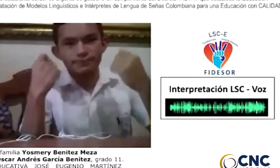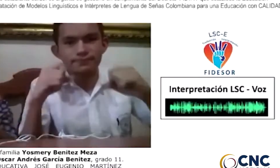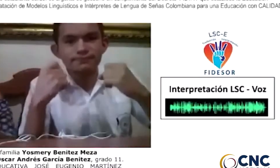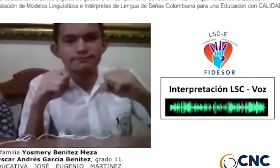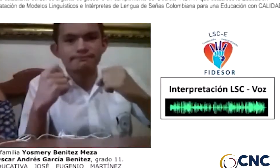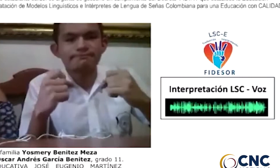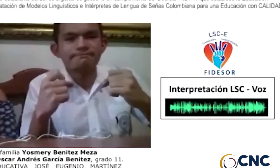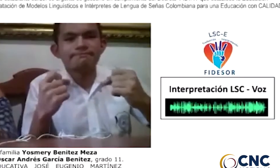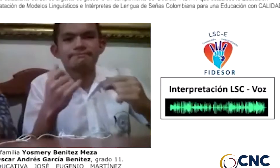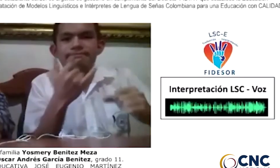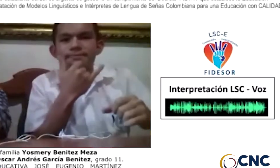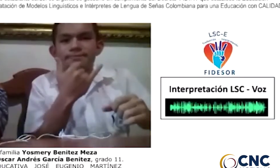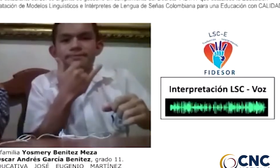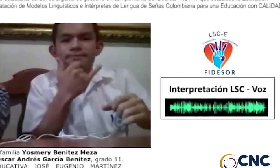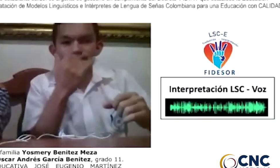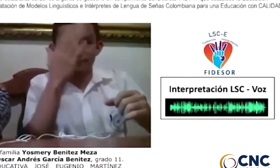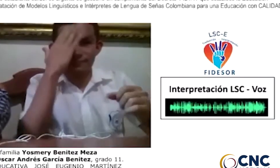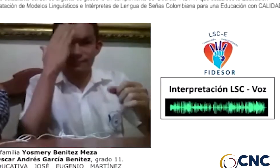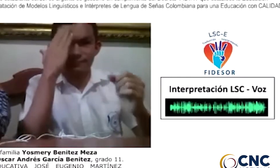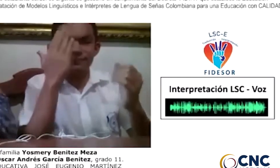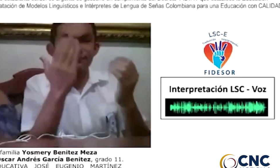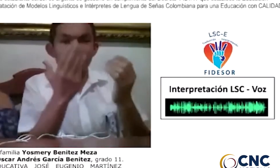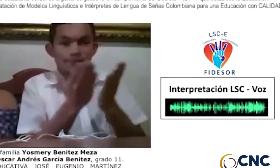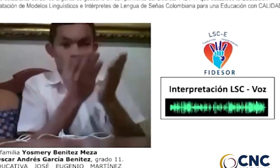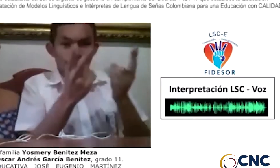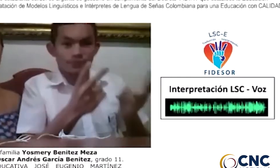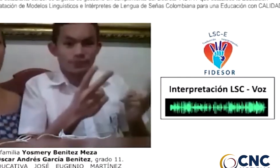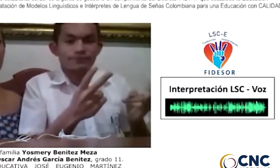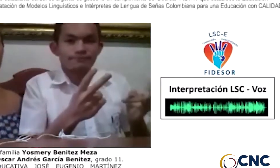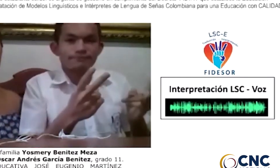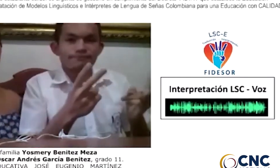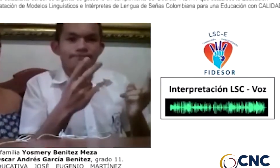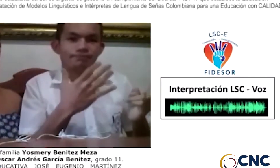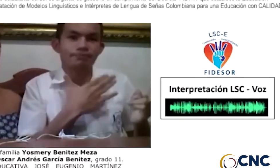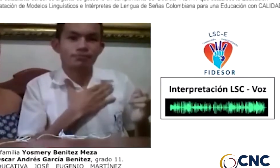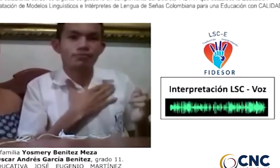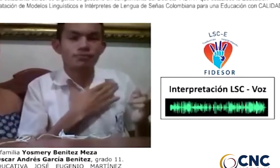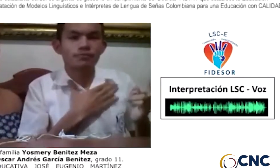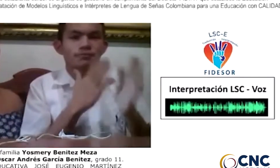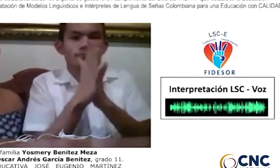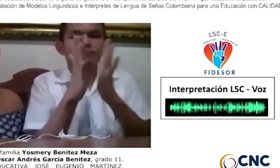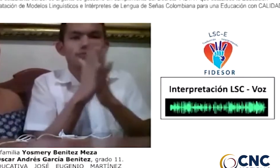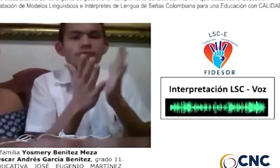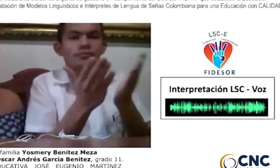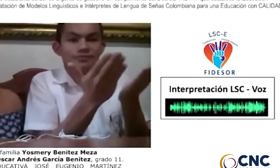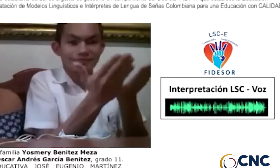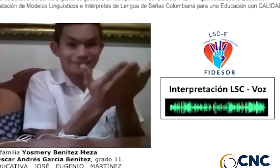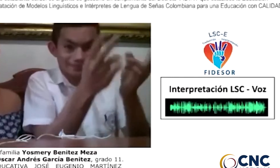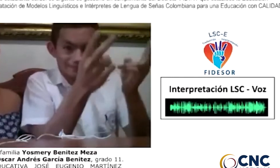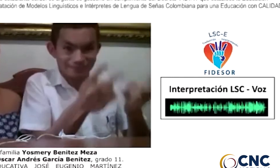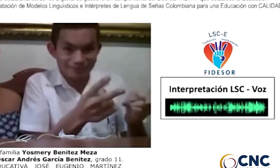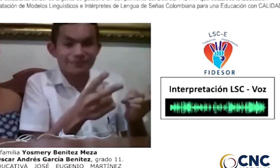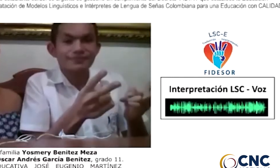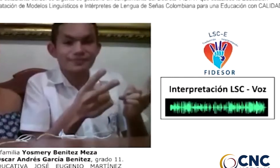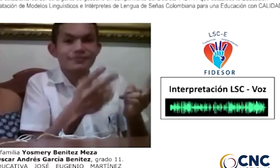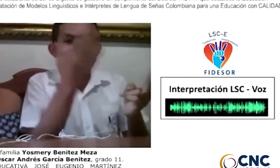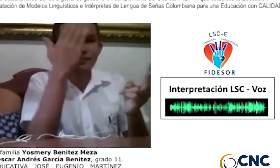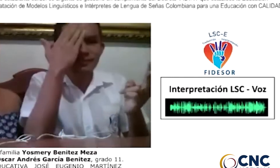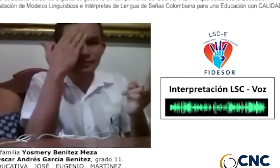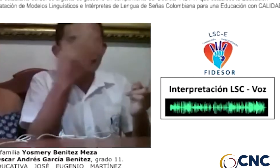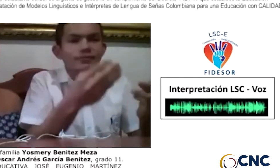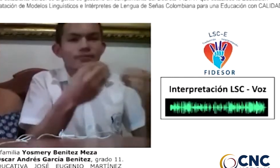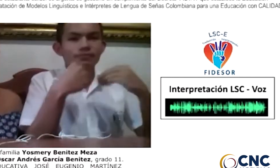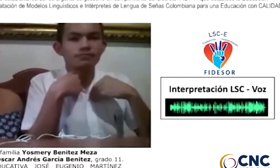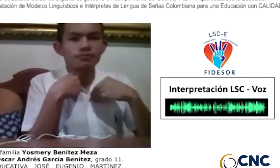preocupación. ¿Qué está sucediendo? Bueno, como estudiantes sordos, queremos comentarle que para nuestras